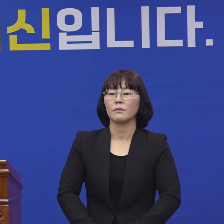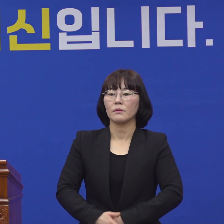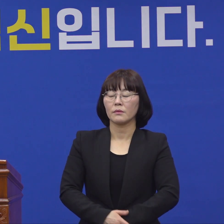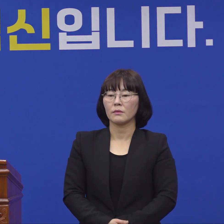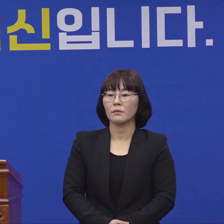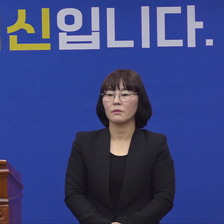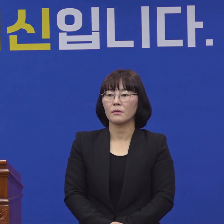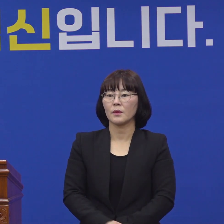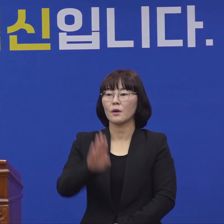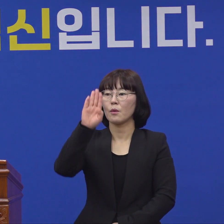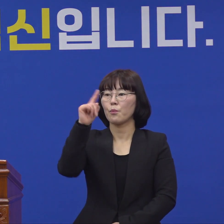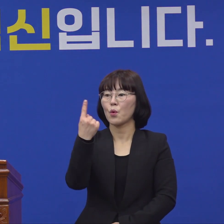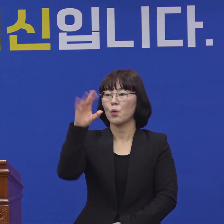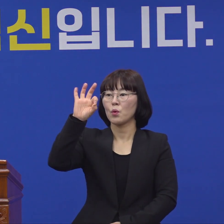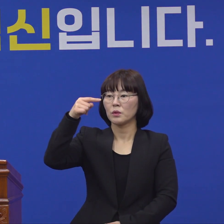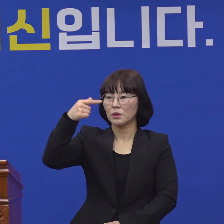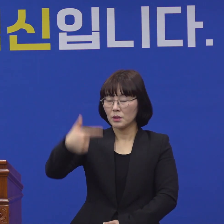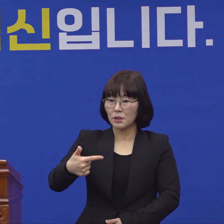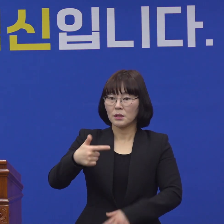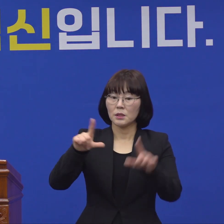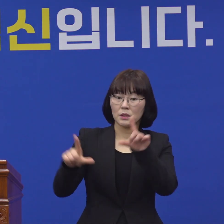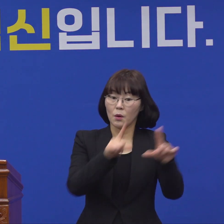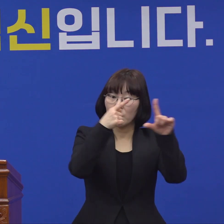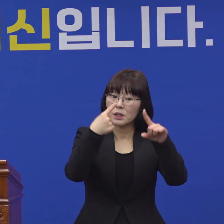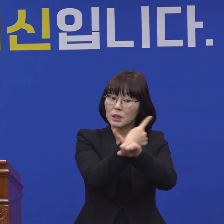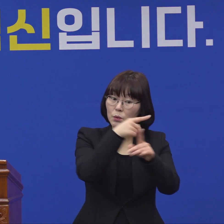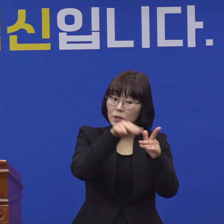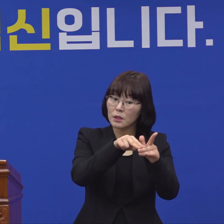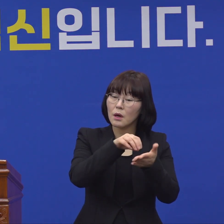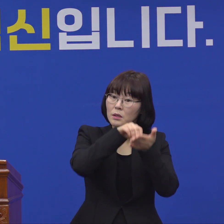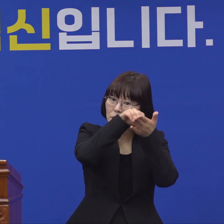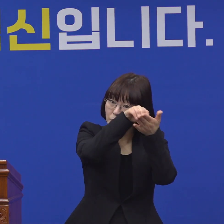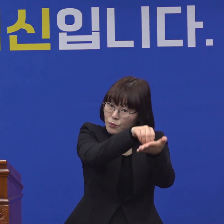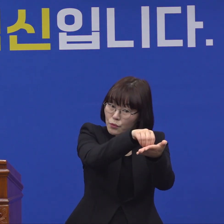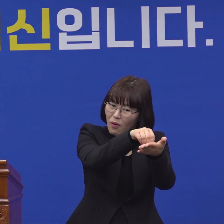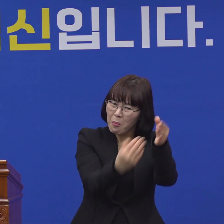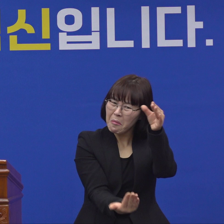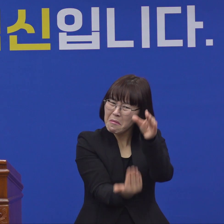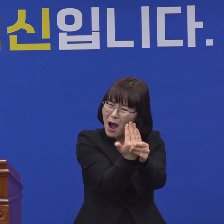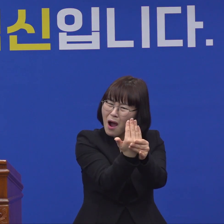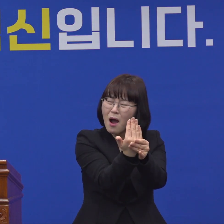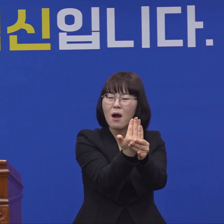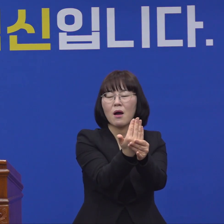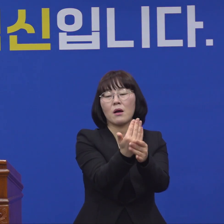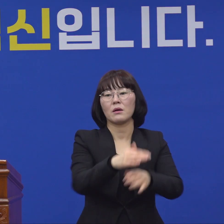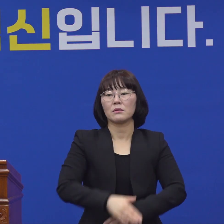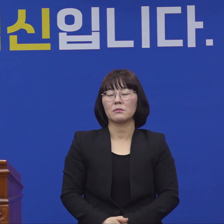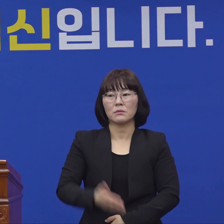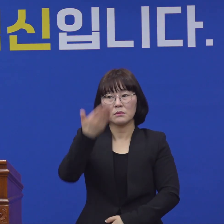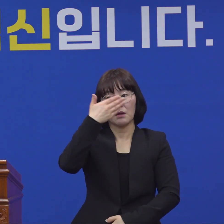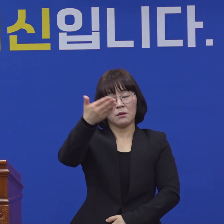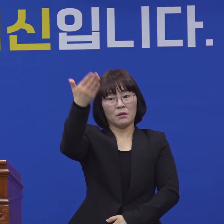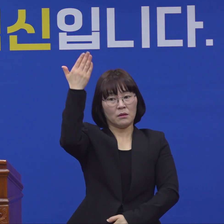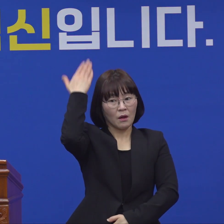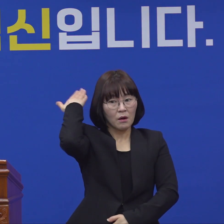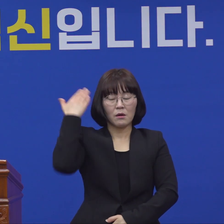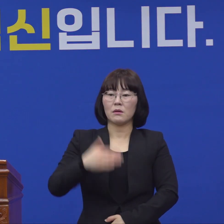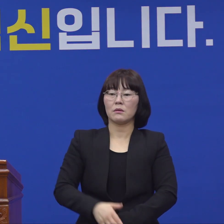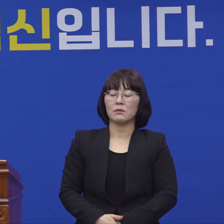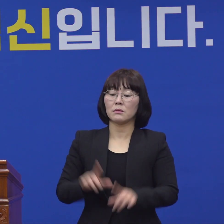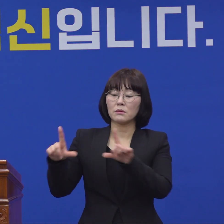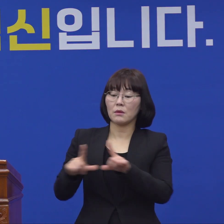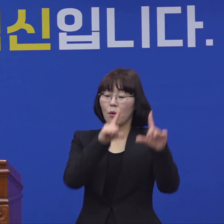네, 지금 이제 보건소 센터에서 일터널을 해가지고 문제가 되고 있는데 과거에도 조금 최근에